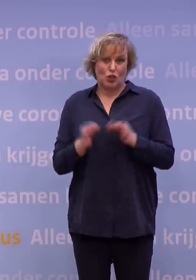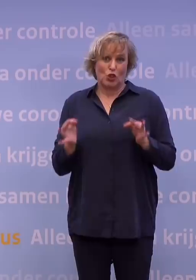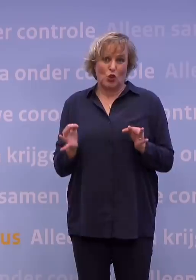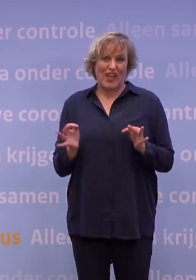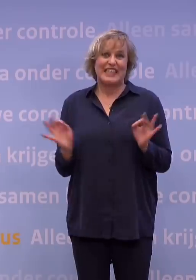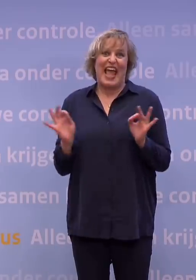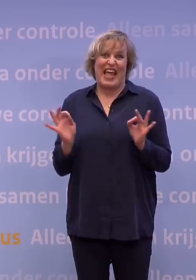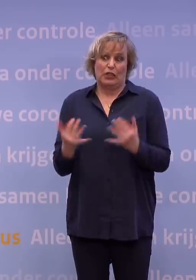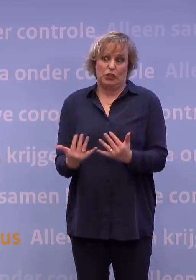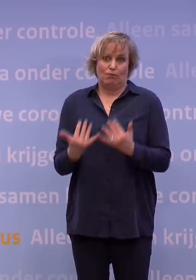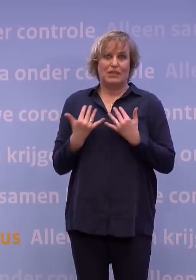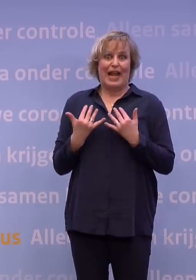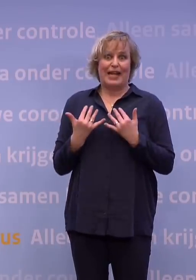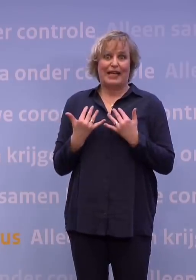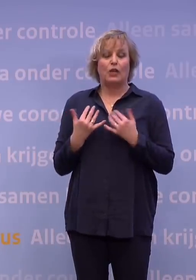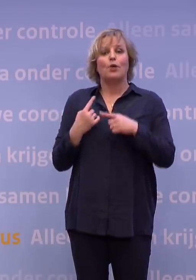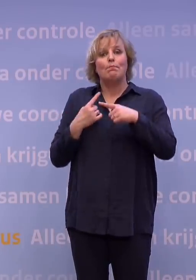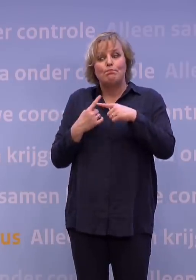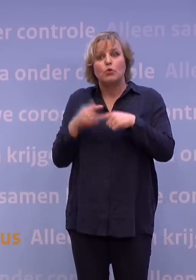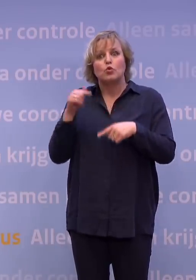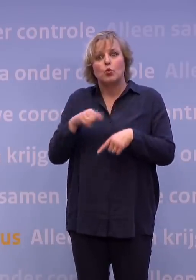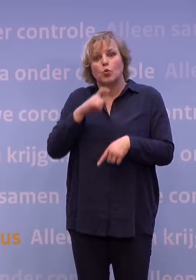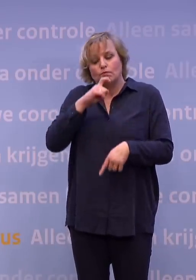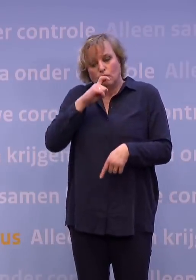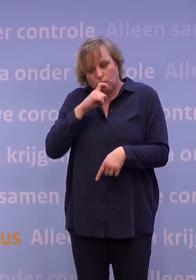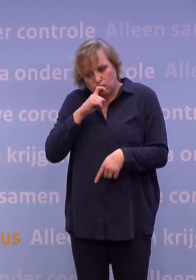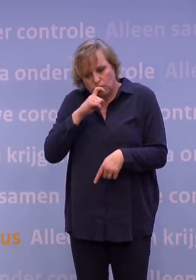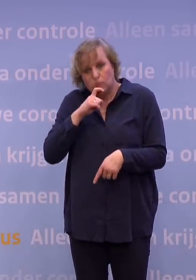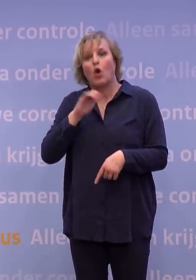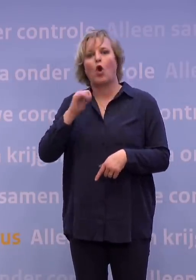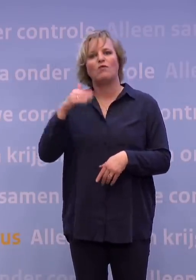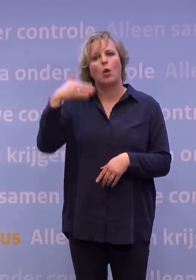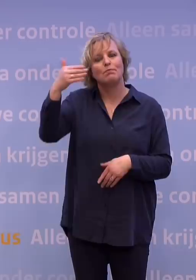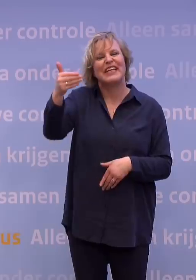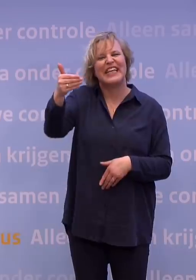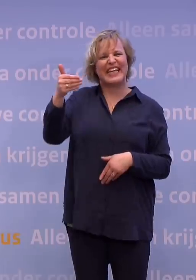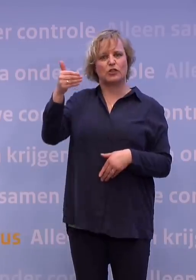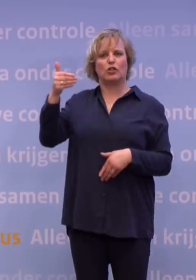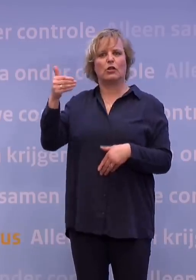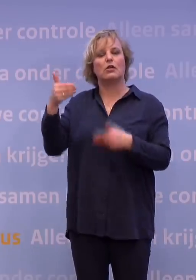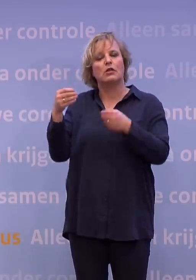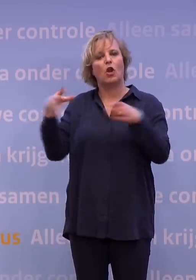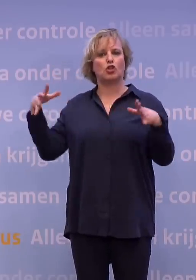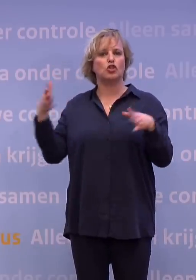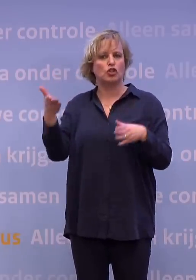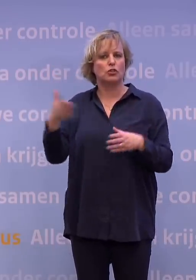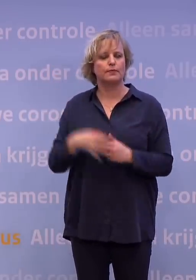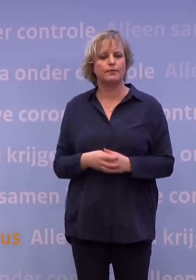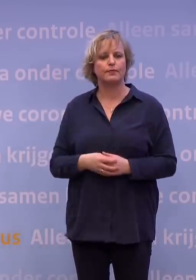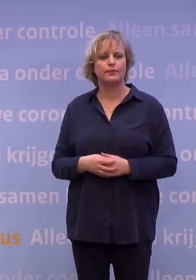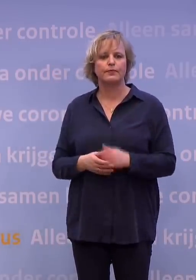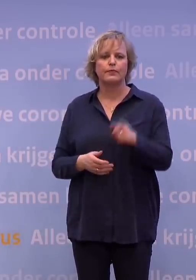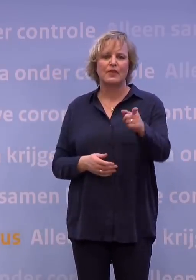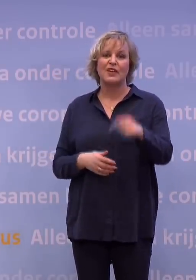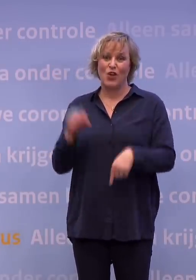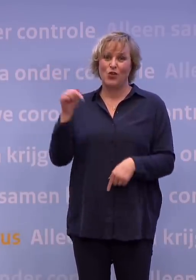ook met een kans nu, door een paar dingen extra te doen, iets eerder weer wat perspectief te hebben. Ja, er is natuurlijk een keerzijde. Een hoop mensen